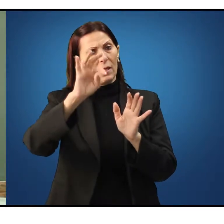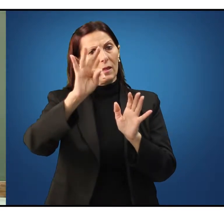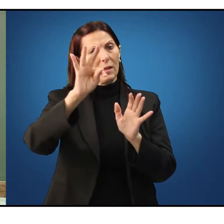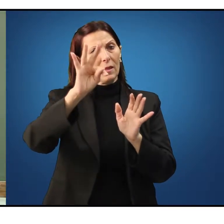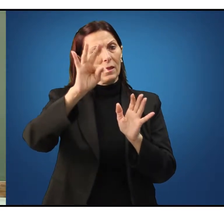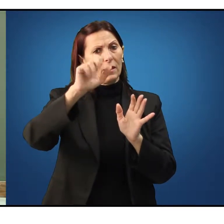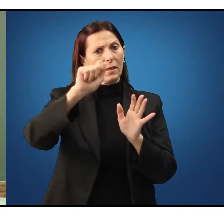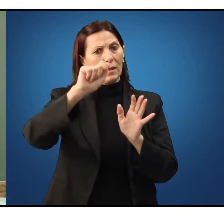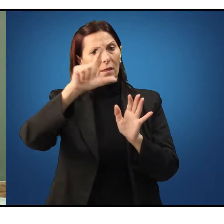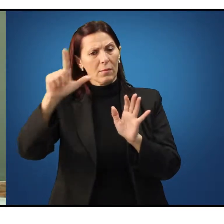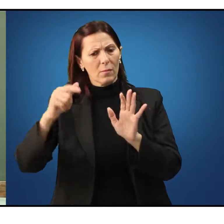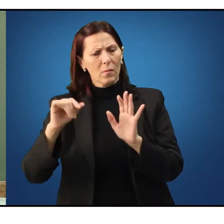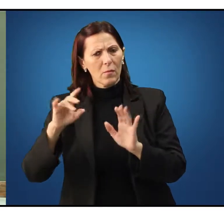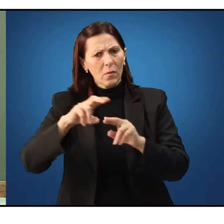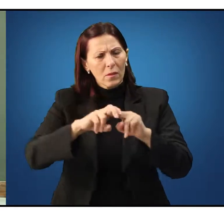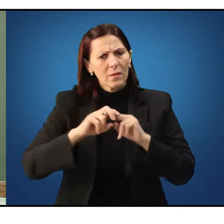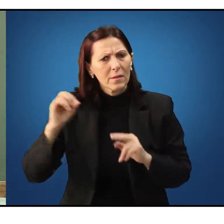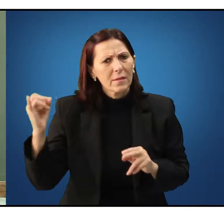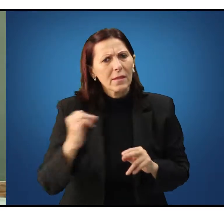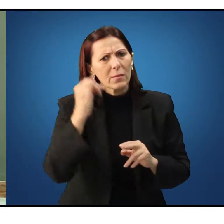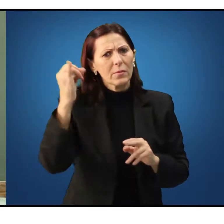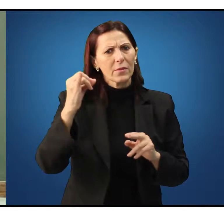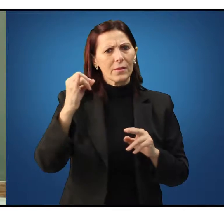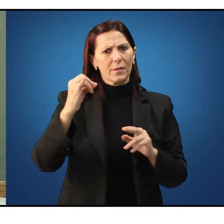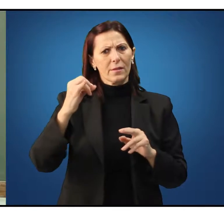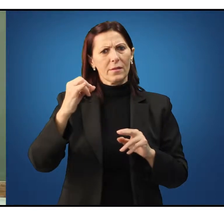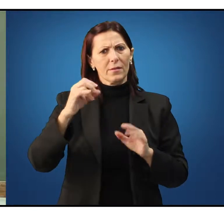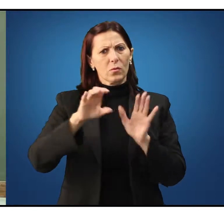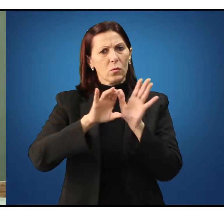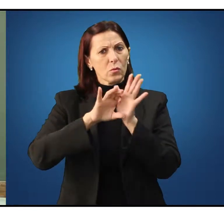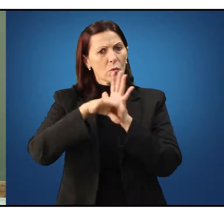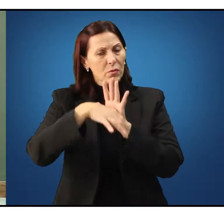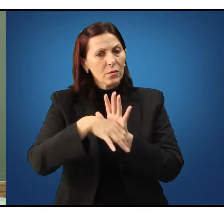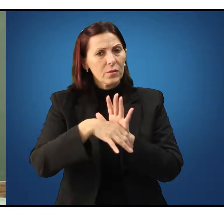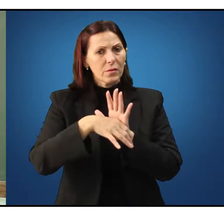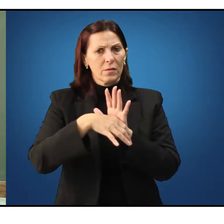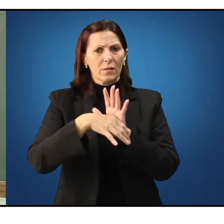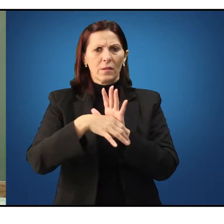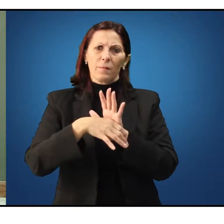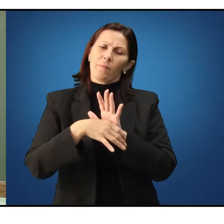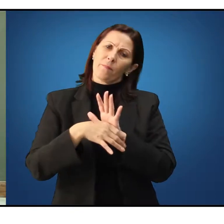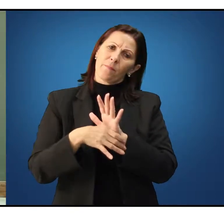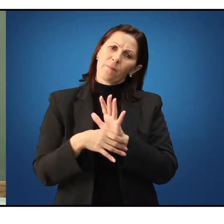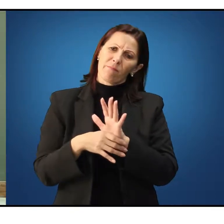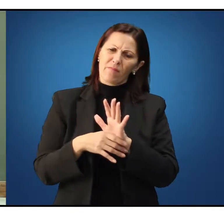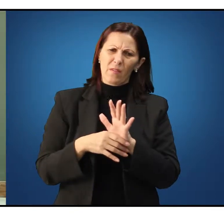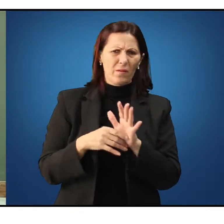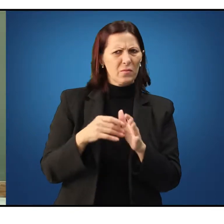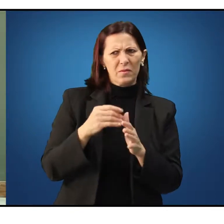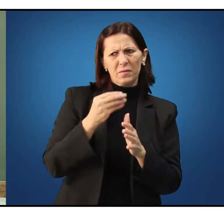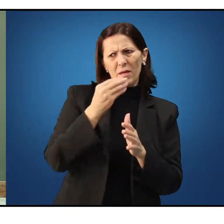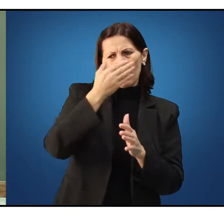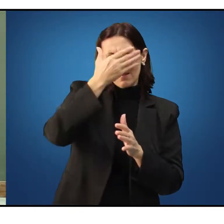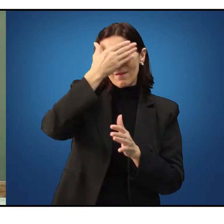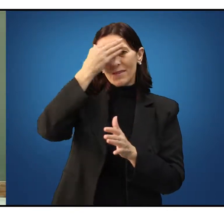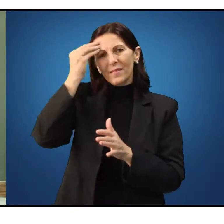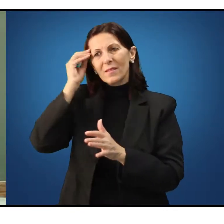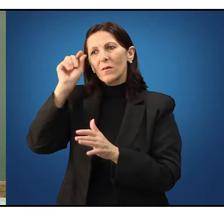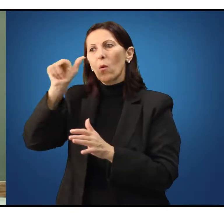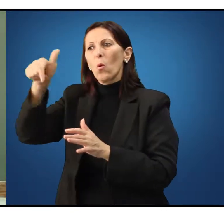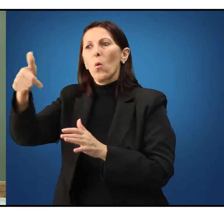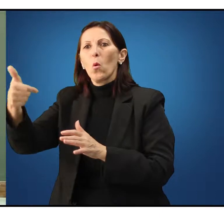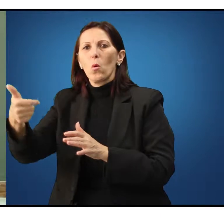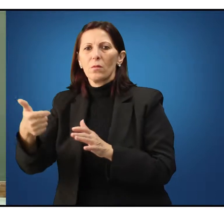falo da importância de precisarmos dos conceitos. Nós não estamos ignorando que existem outras